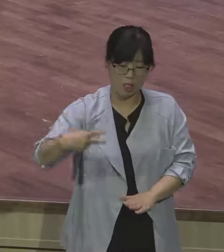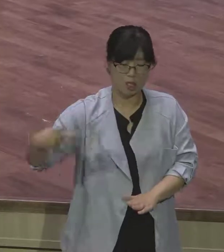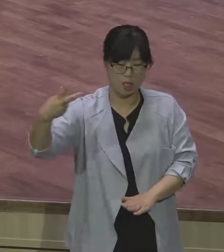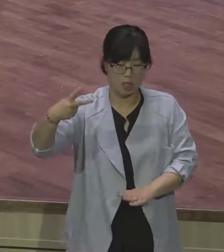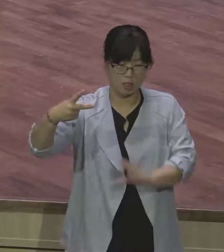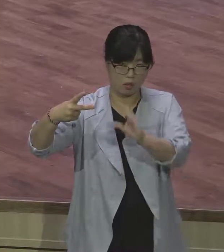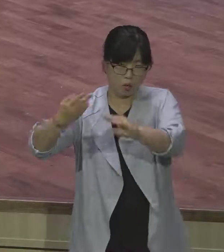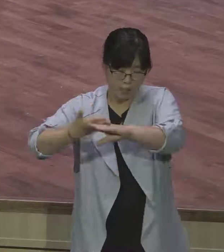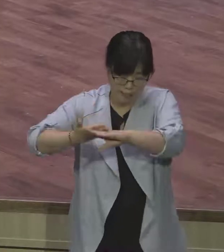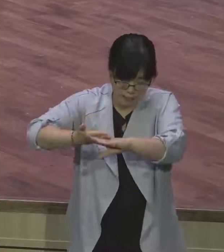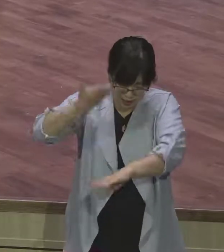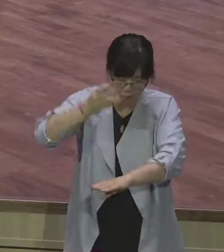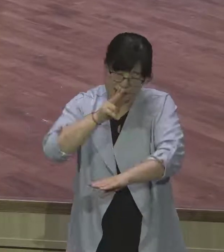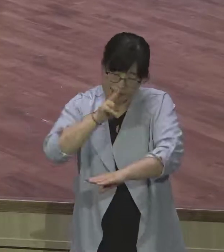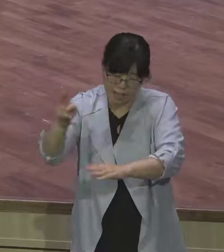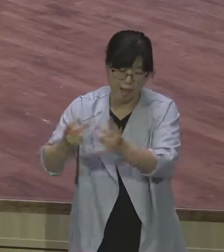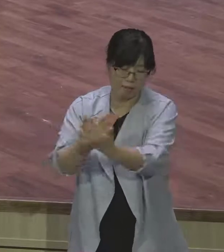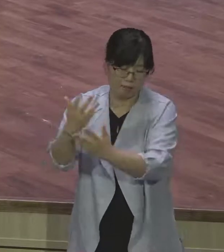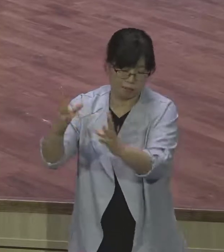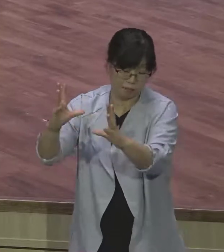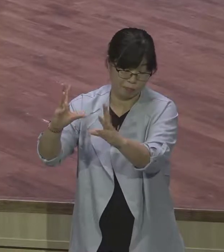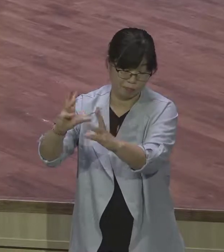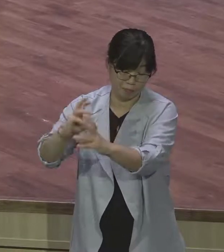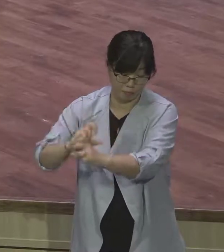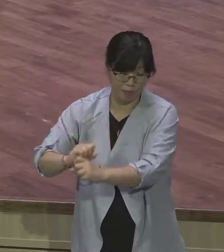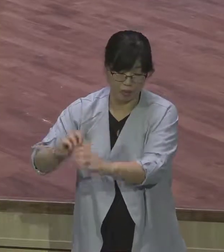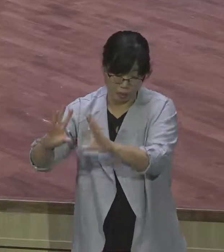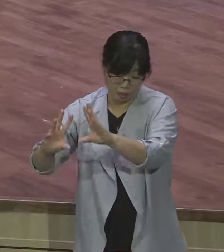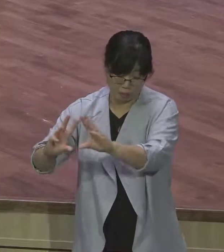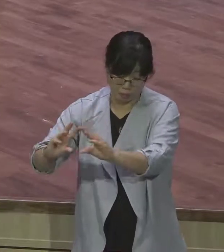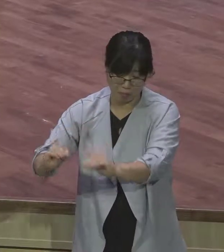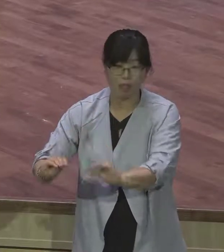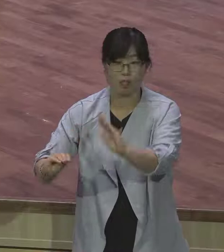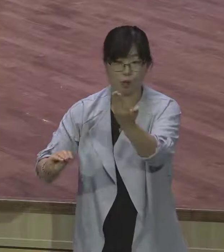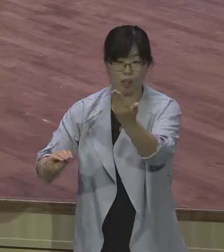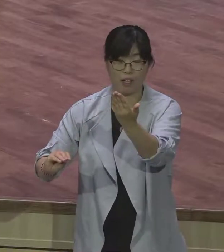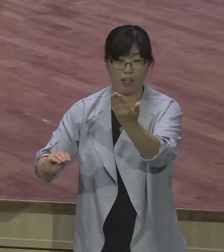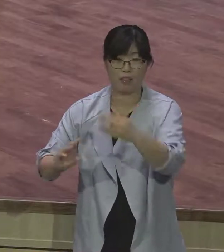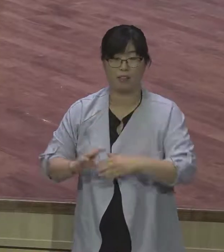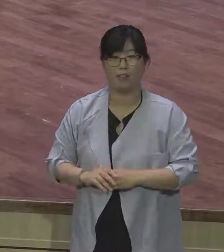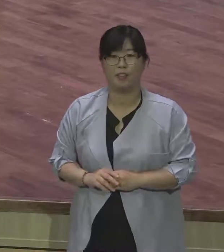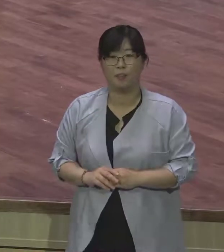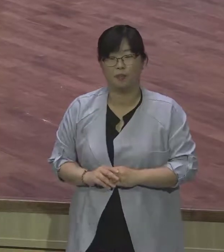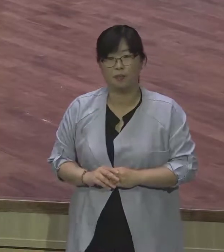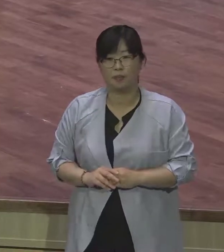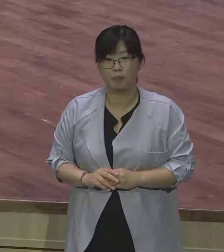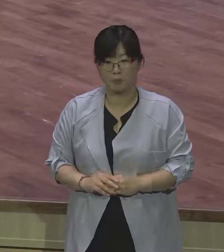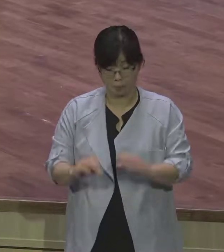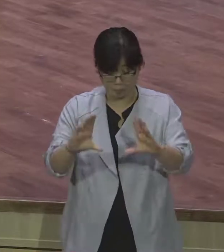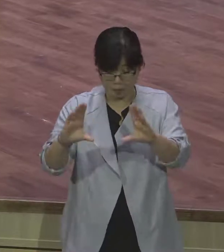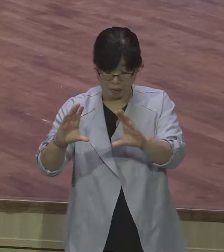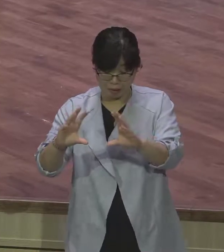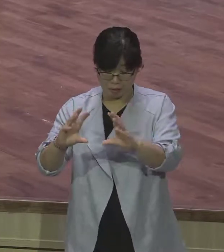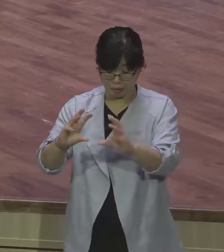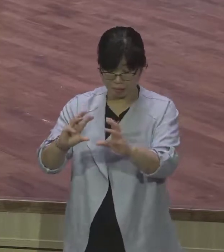스테인레스를 사용하는 걸 보면요 변형되지 않는 이런 쪽입니다 녹슬지 않는